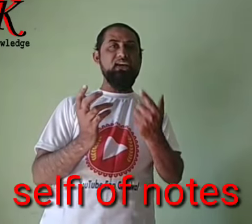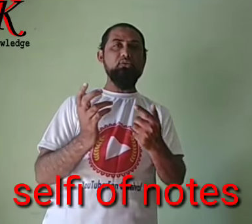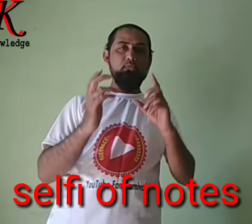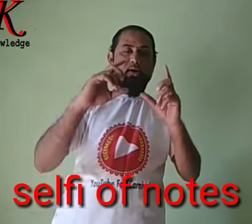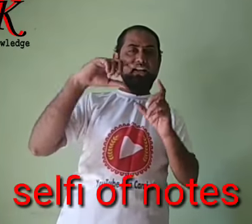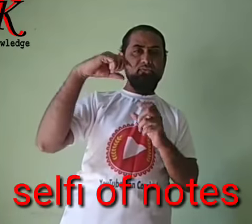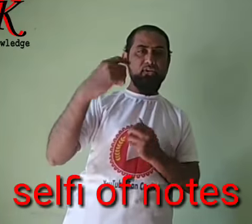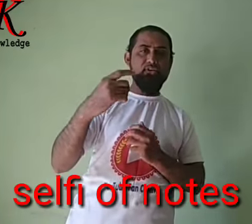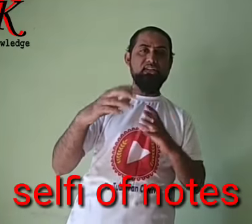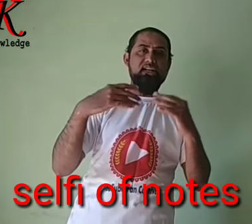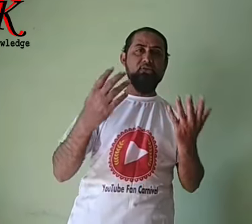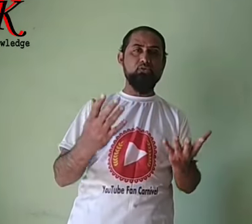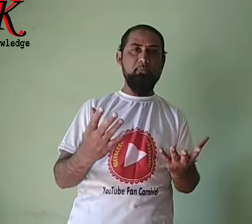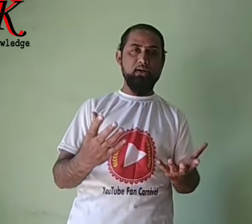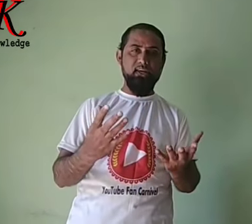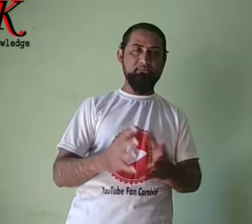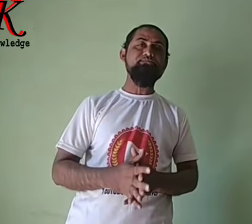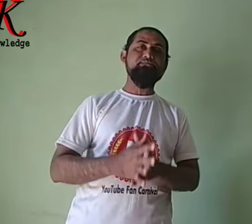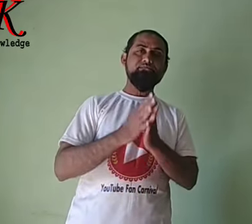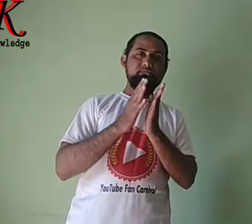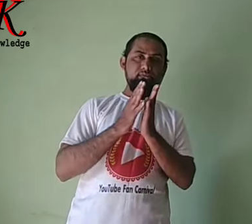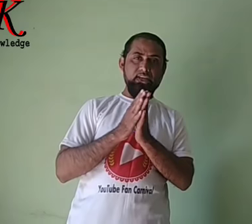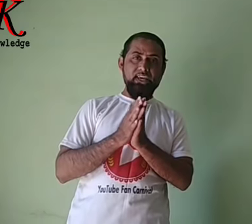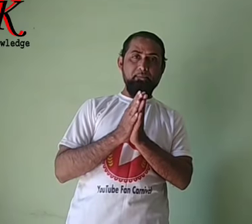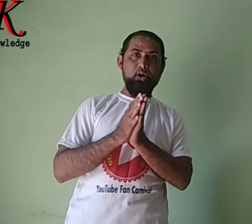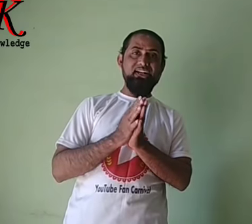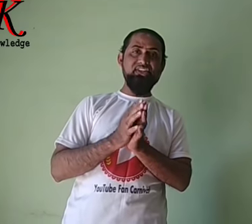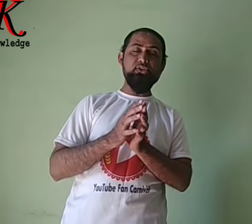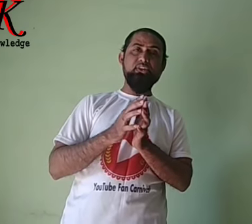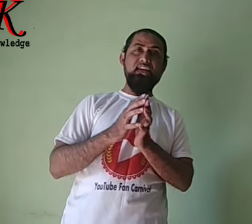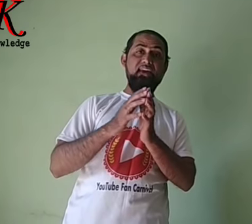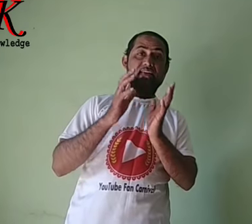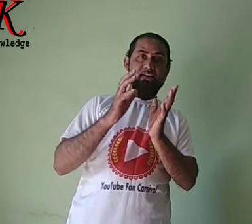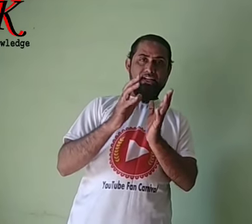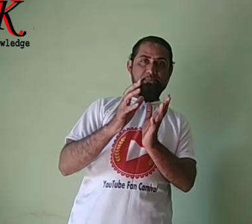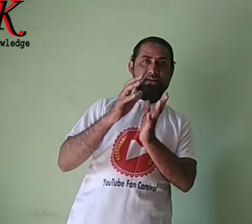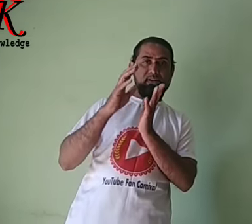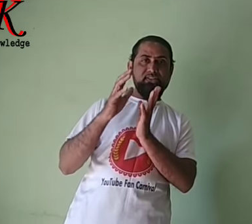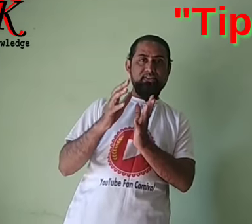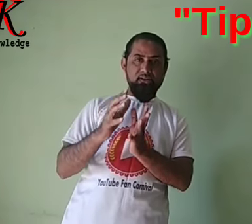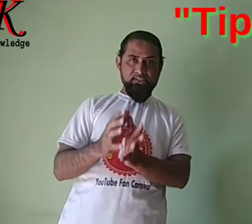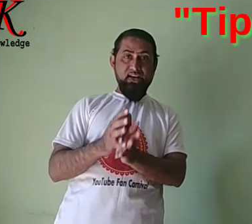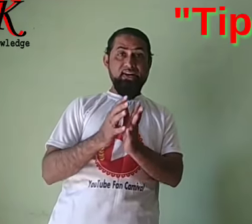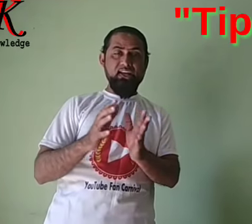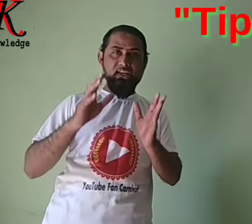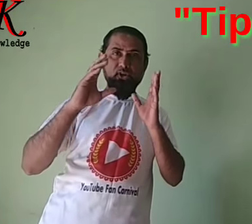mobile की photos के जरिए उसको आप पढ़िए एक important चीज होती है tips number 7 की जो